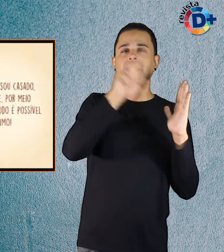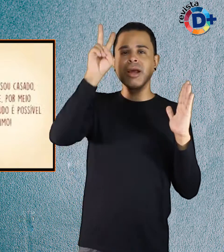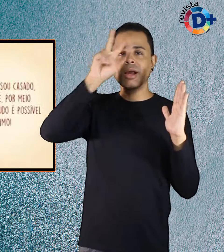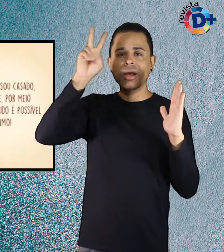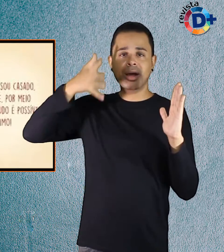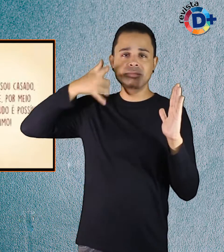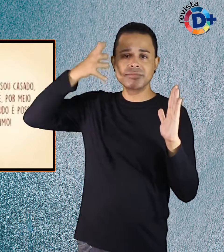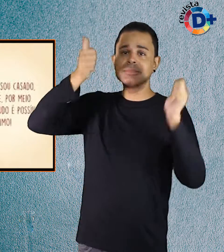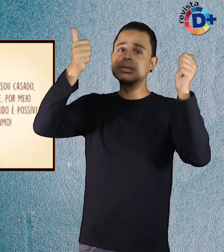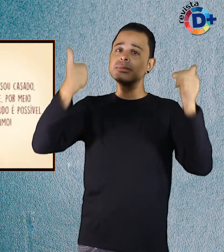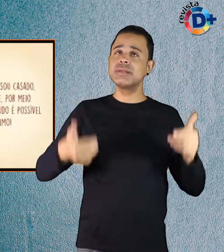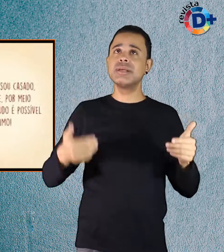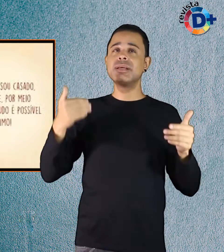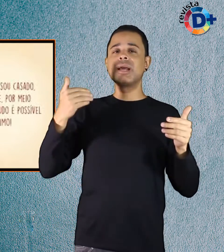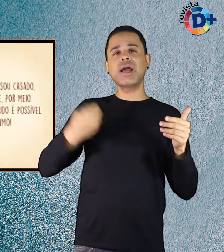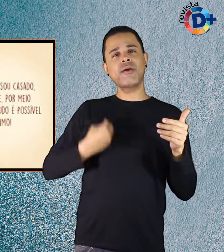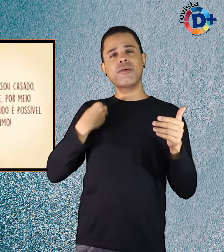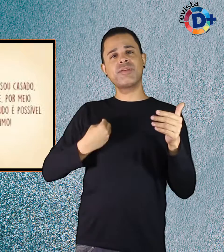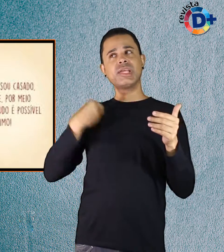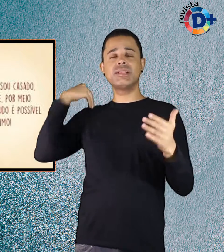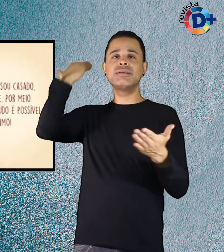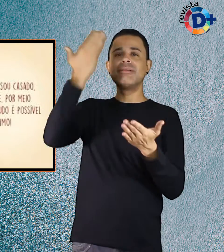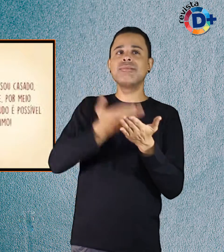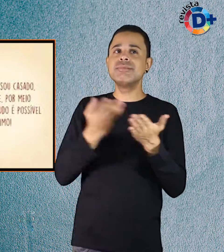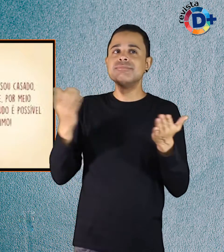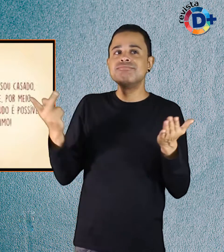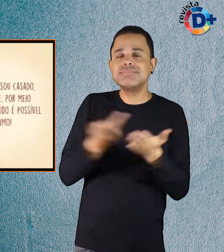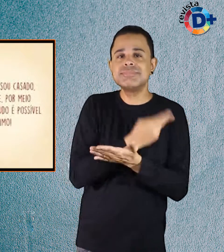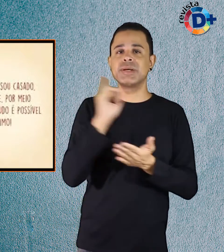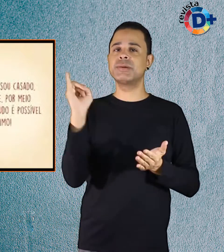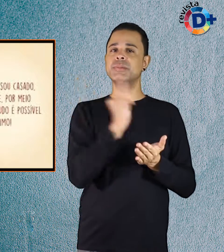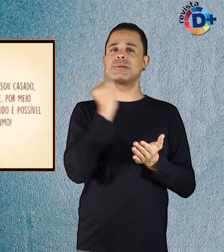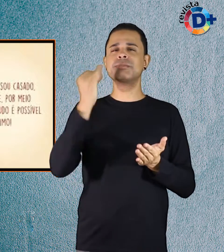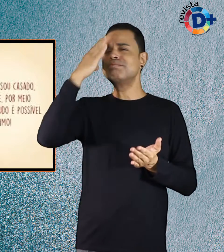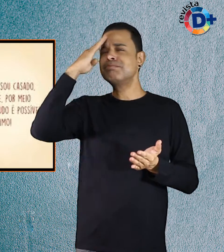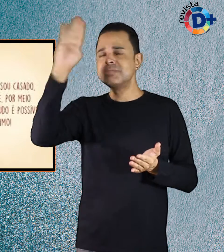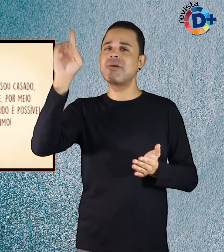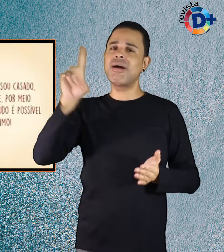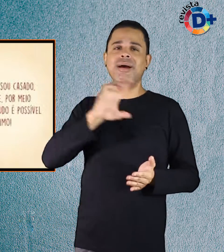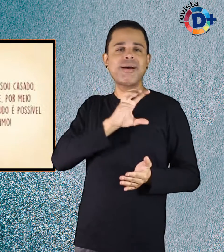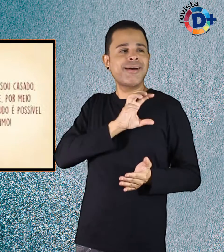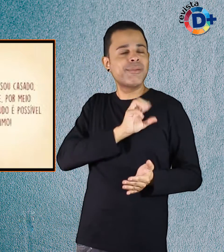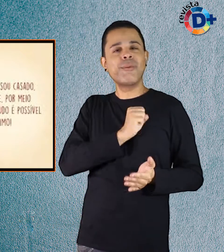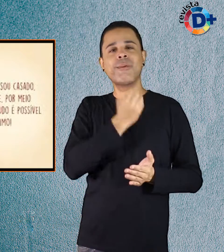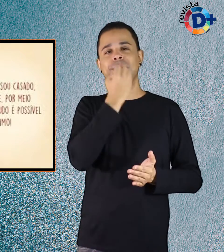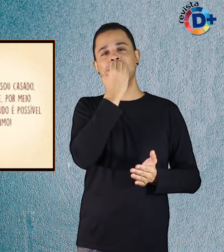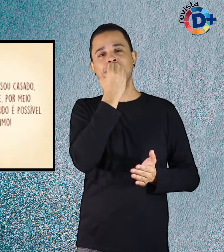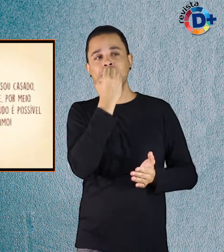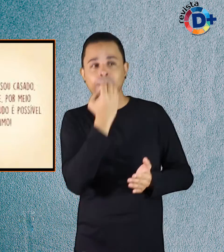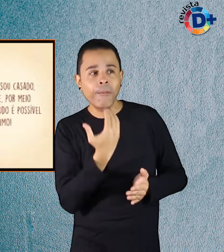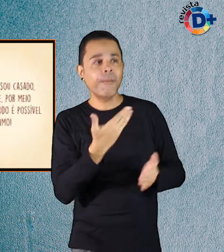marcaram sua vida, sempre ressaltando a importância do amor e dos gestos daqueles que